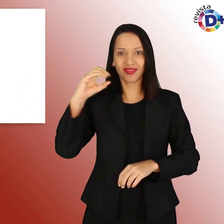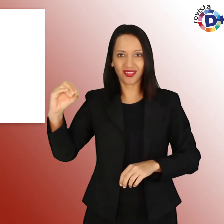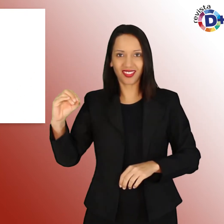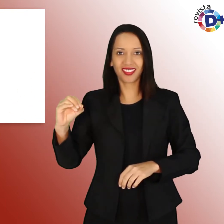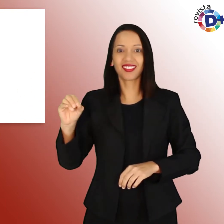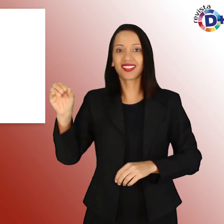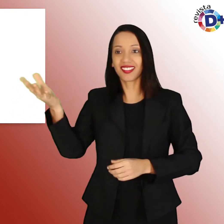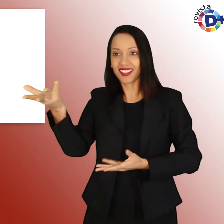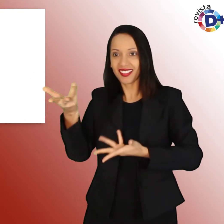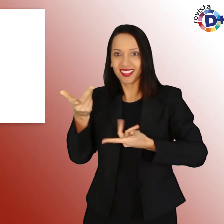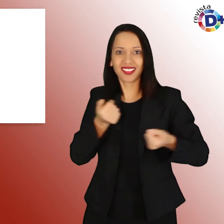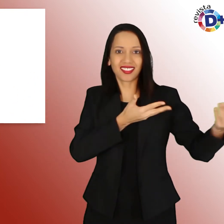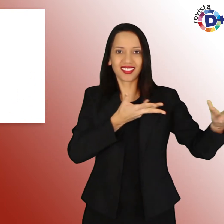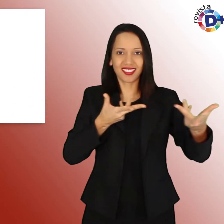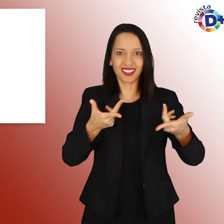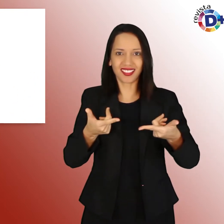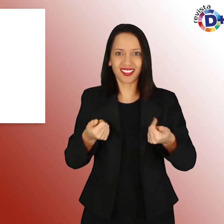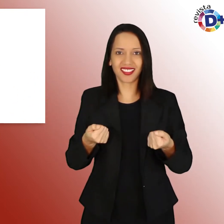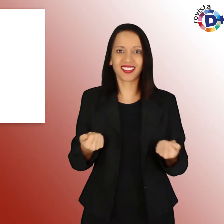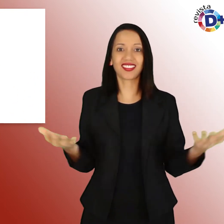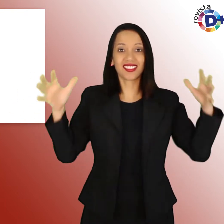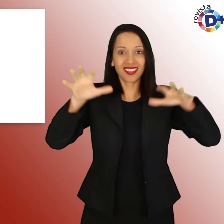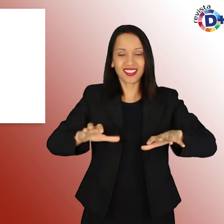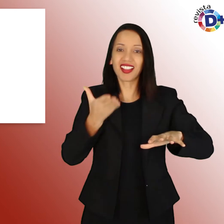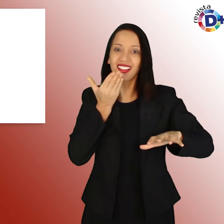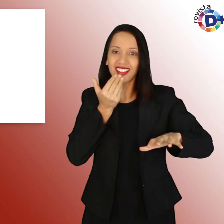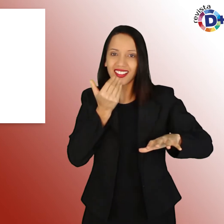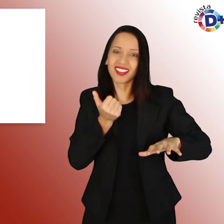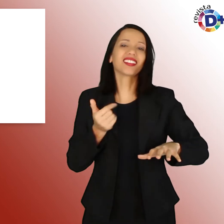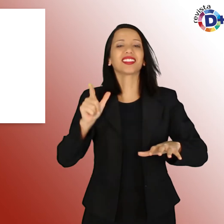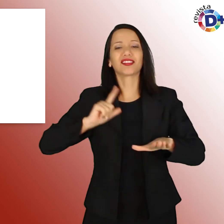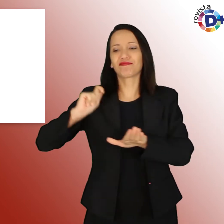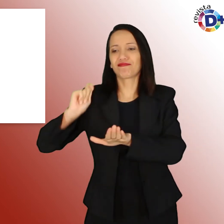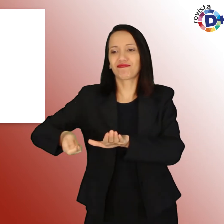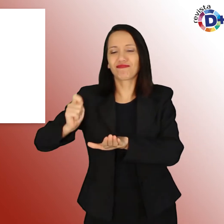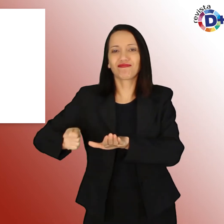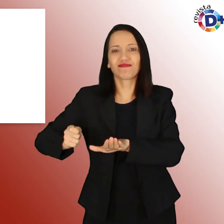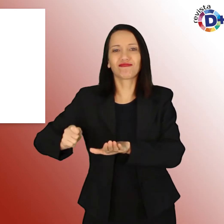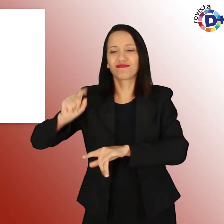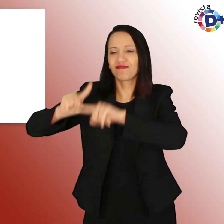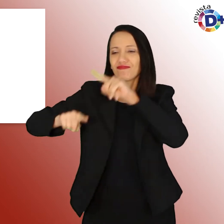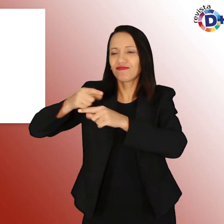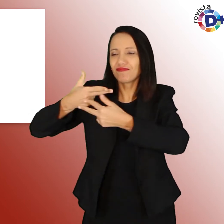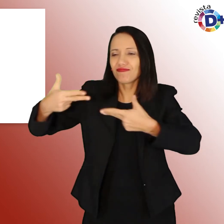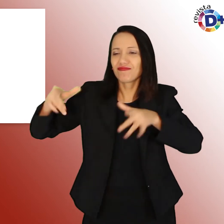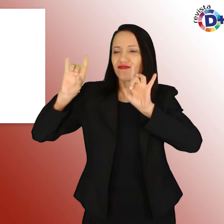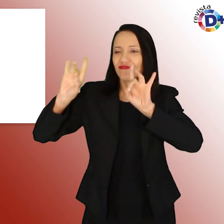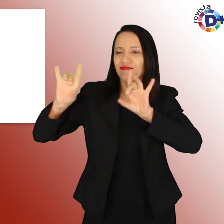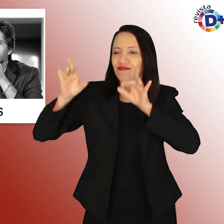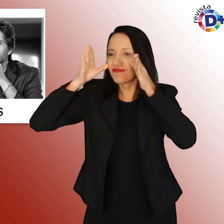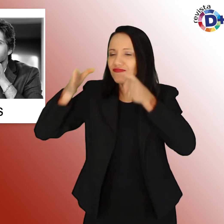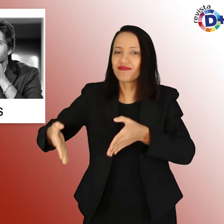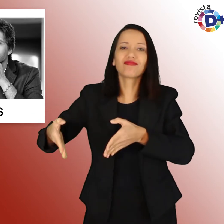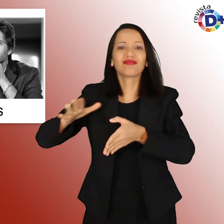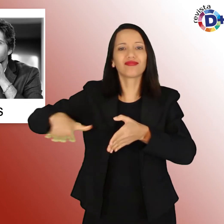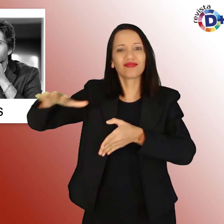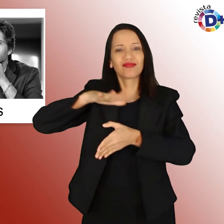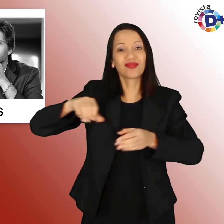jantar com leilão ao vivo de itens exclusivos, além de shows de Daniel e Léo Chaves.